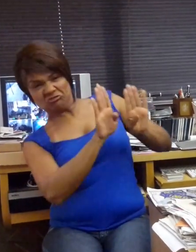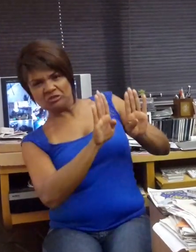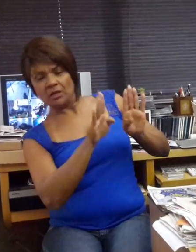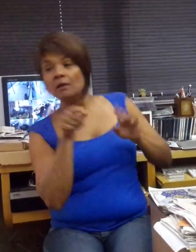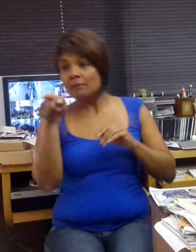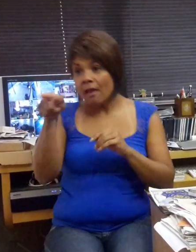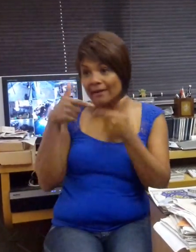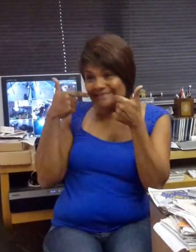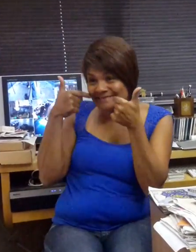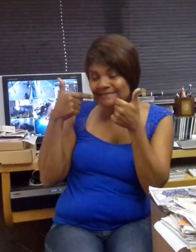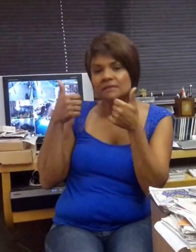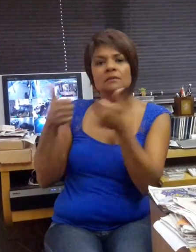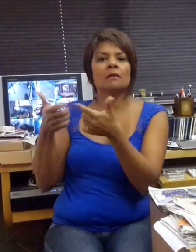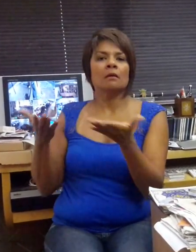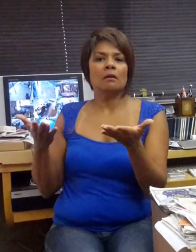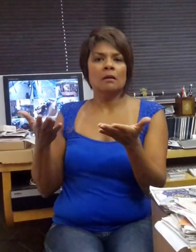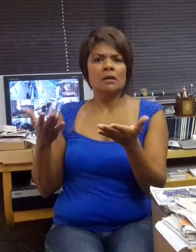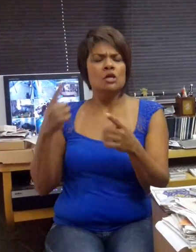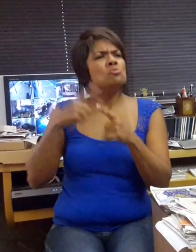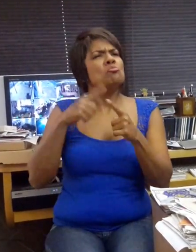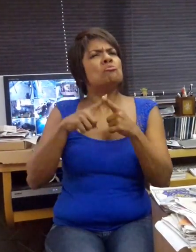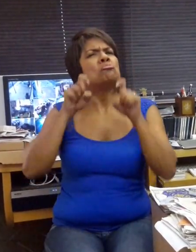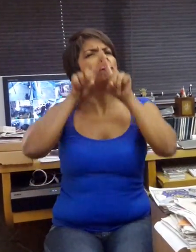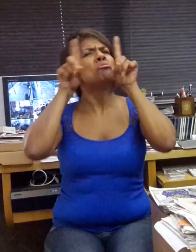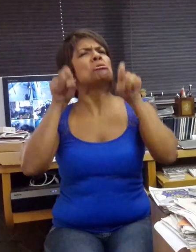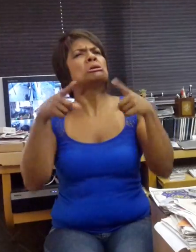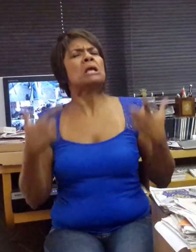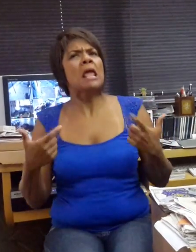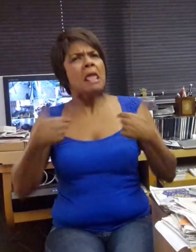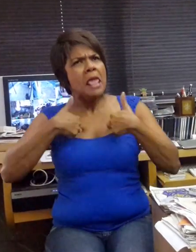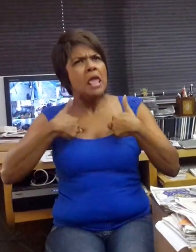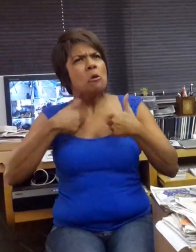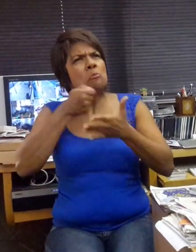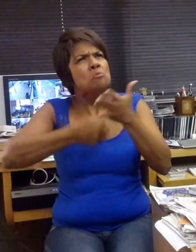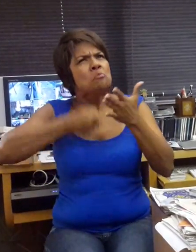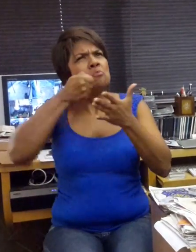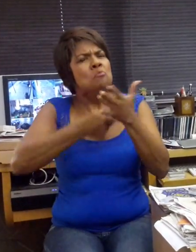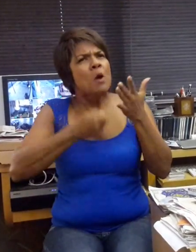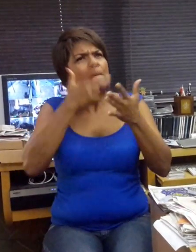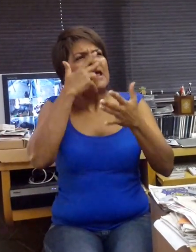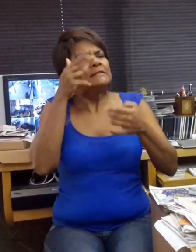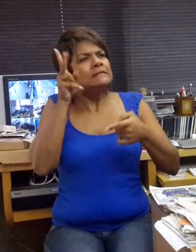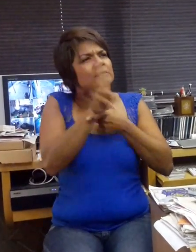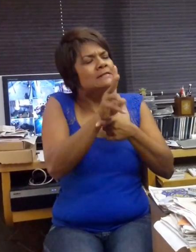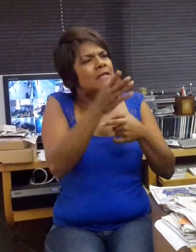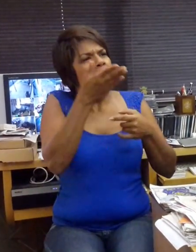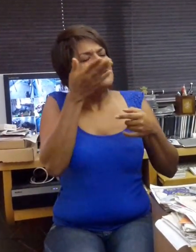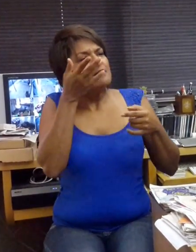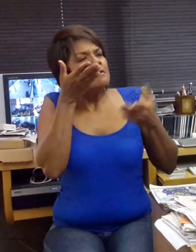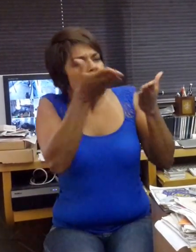defesa dos injustiçados que nasceram com alguma marca, que estimula a aversão de alguns?